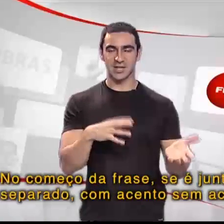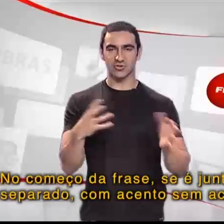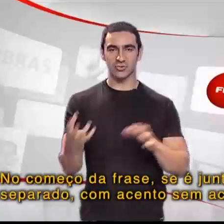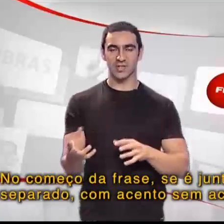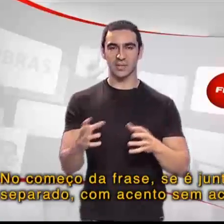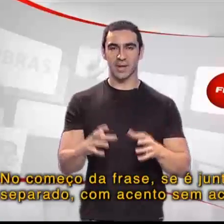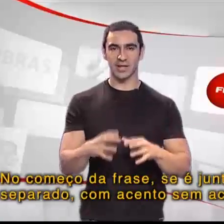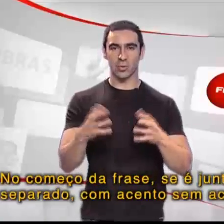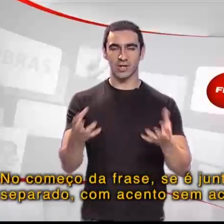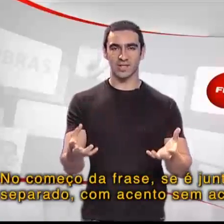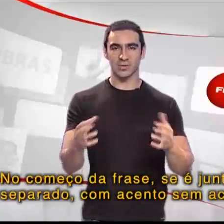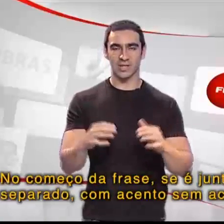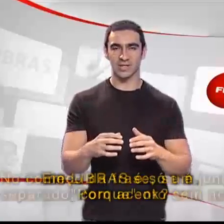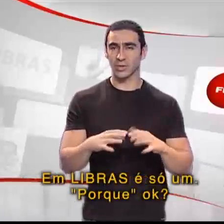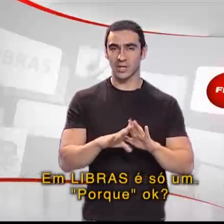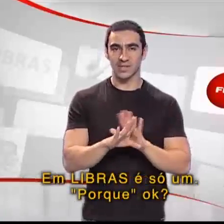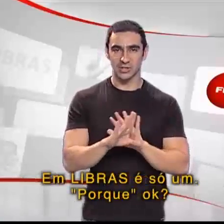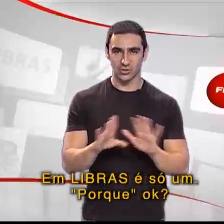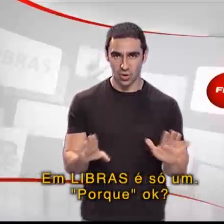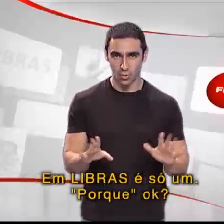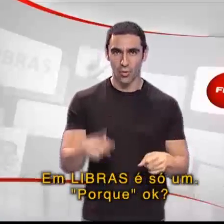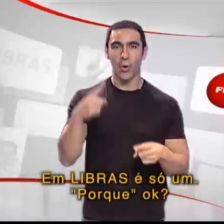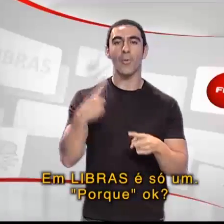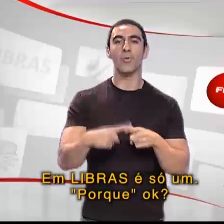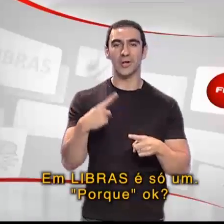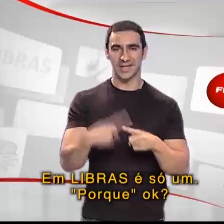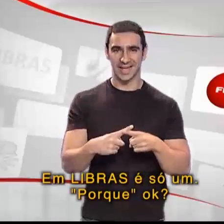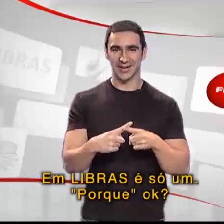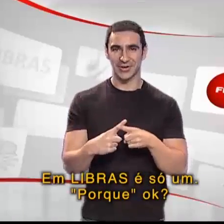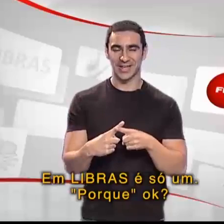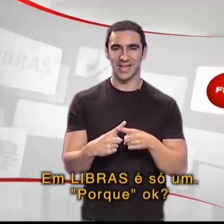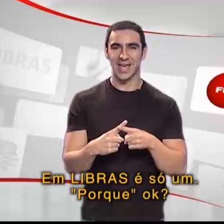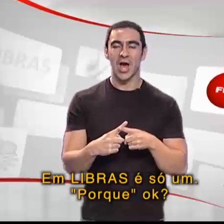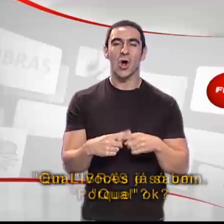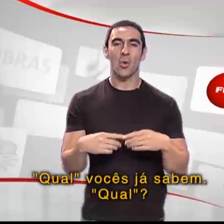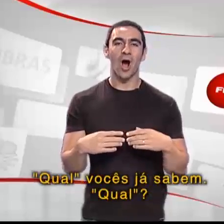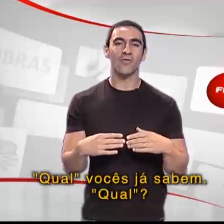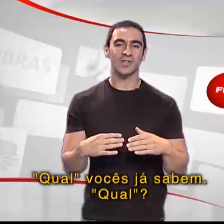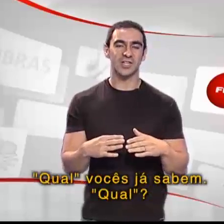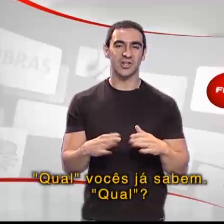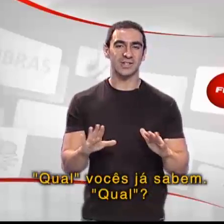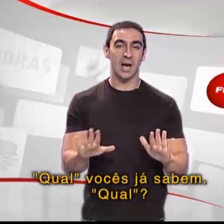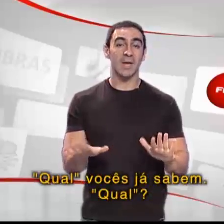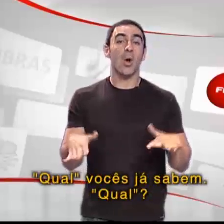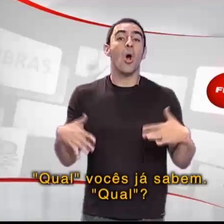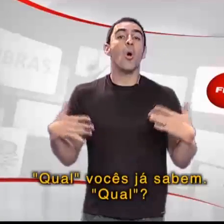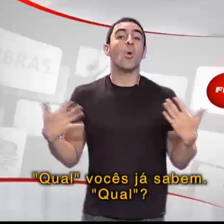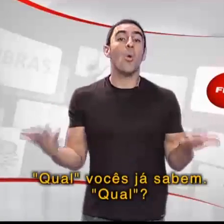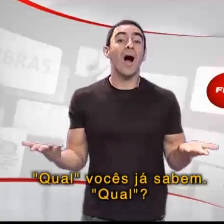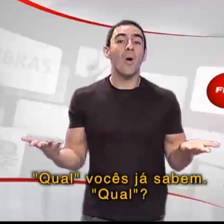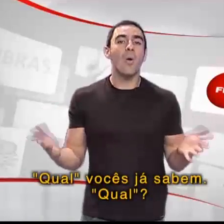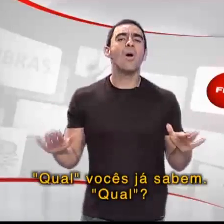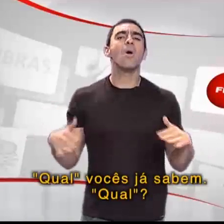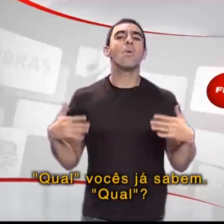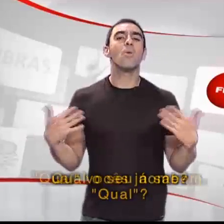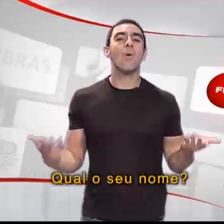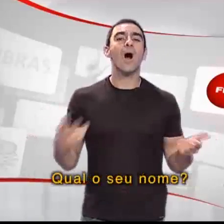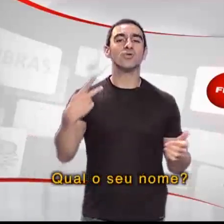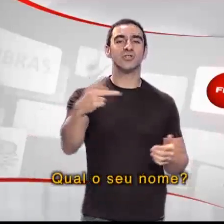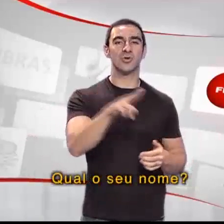se é junto, se é separado, com acento, sem acento. Em Libras é só um. Por que? Ok? Qual vocês já sabem? Qual? Qual o seu